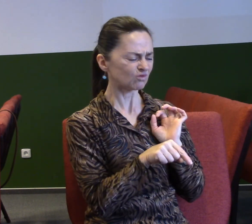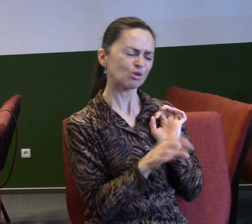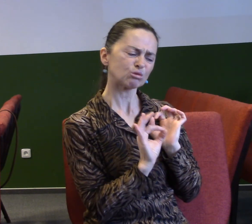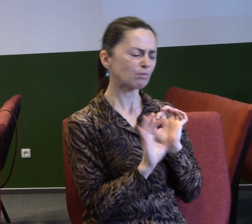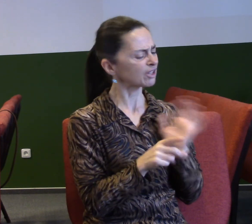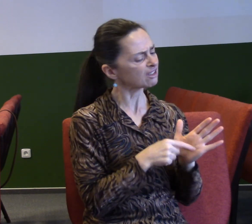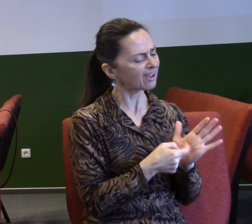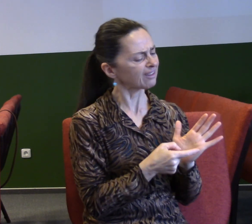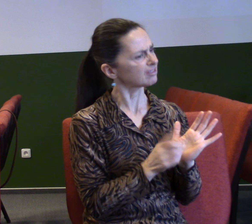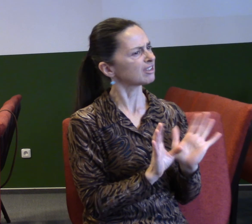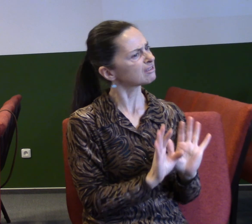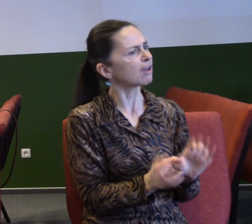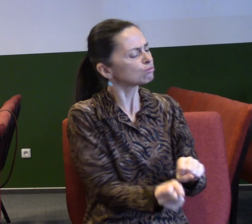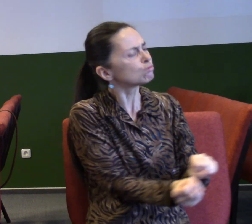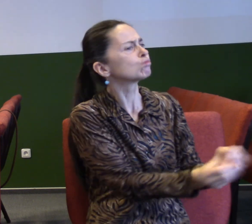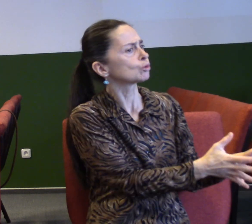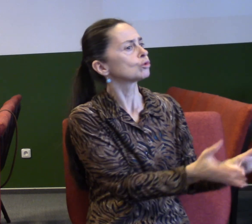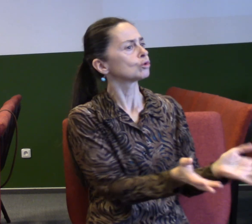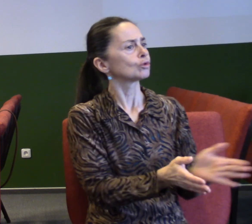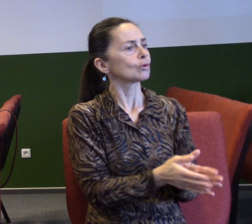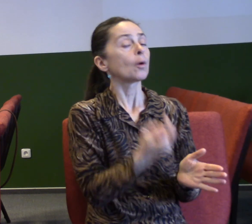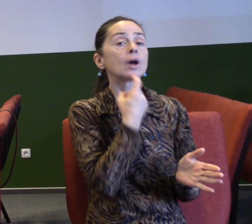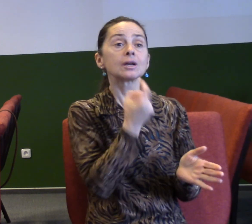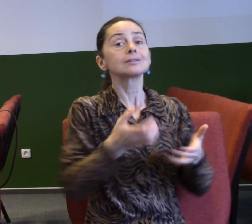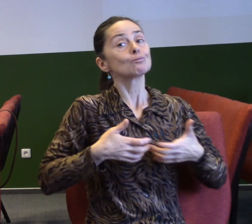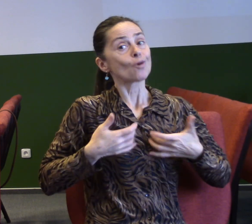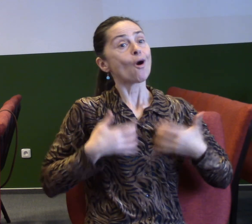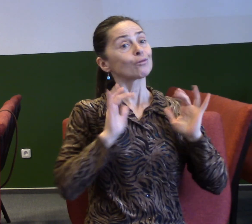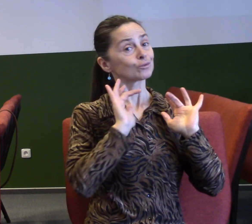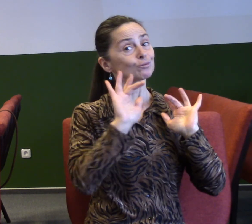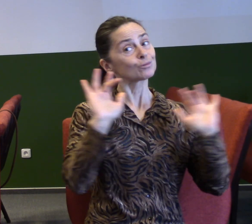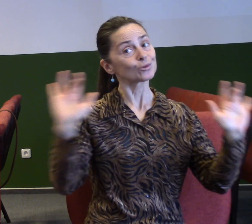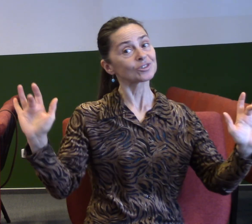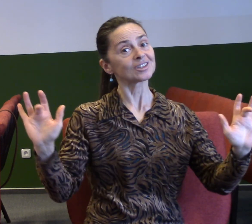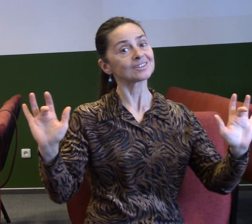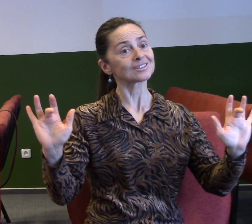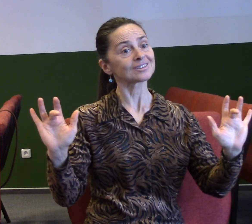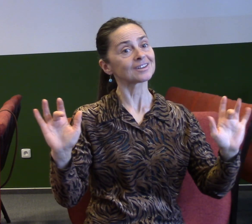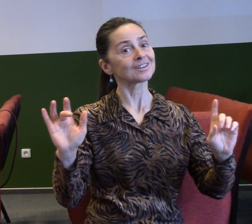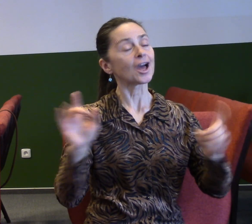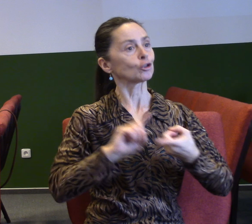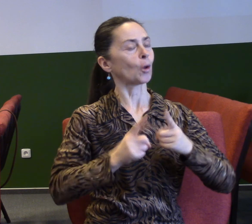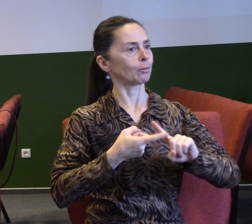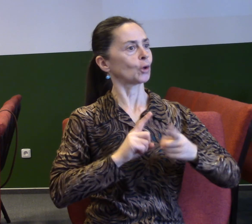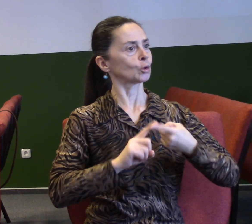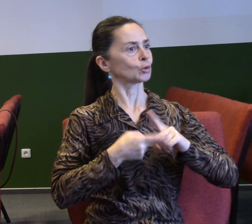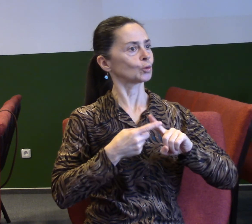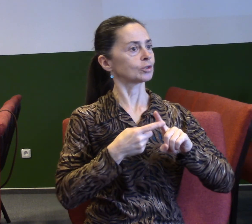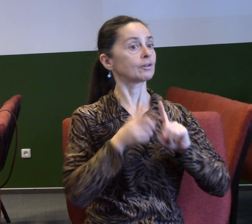A tak vás chci pozbudit v takovému velkému dobrodružství. Zkus dovolit Božímu duchu, aby ti ukázal,